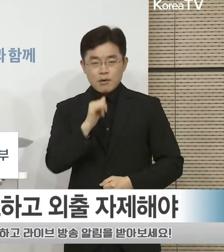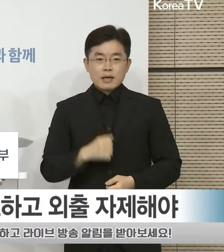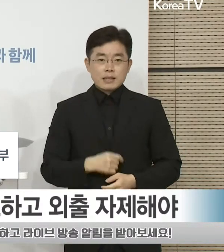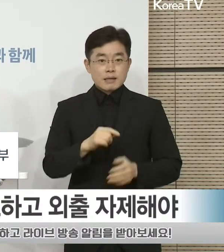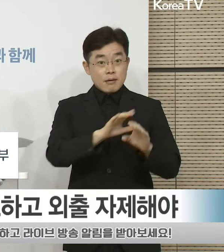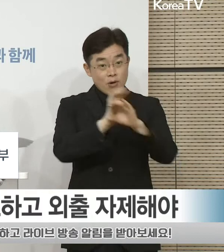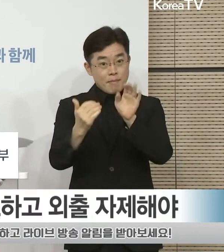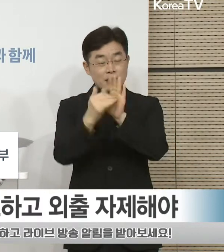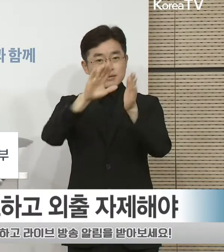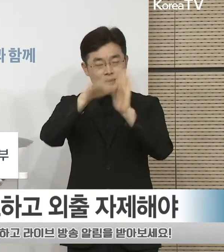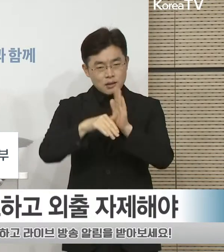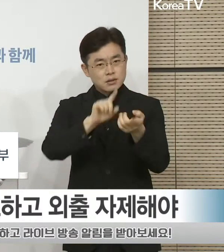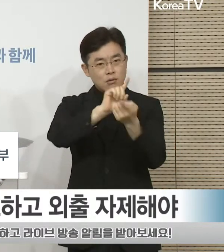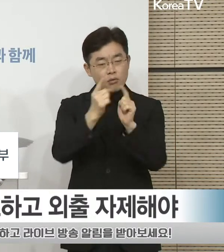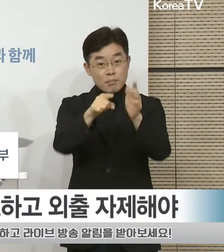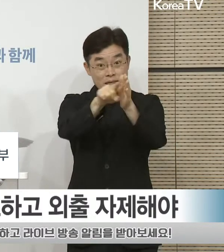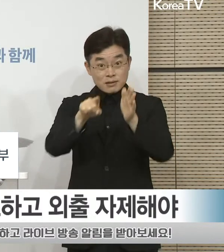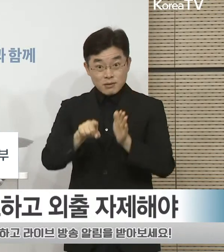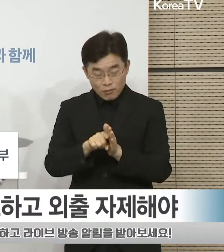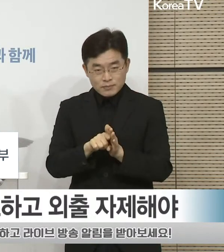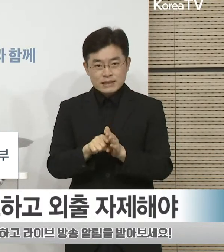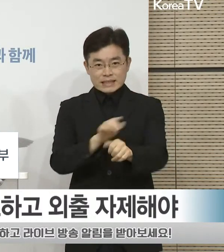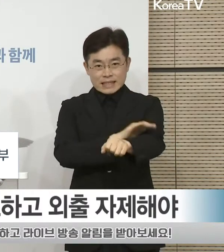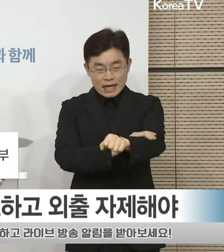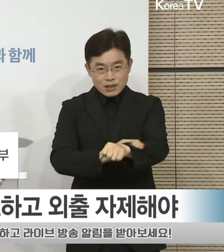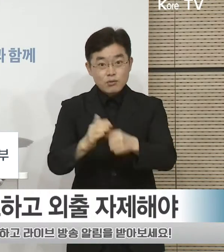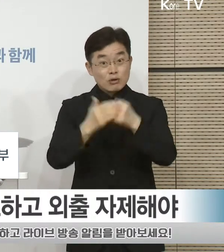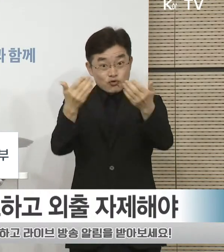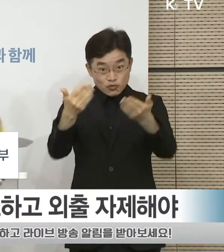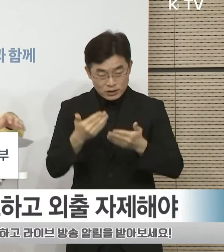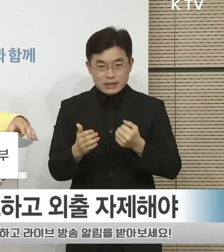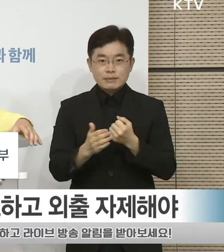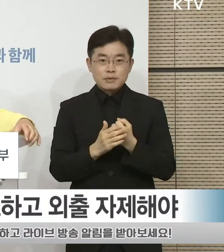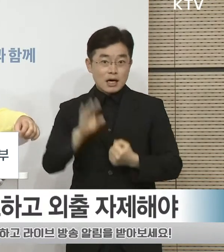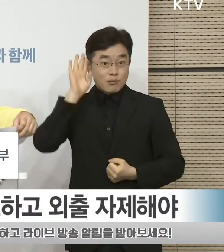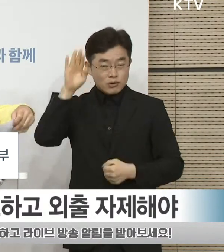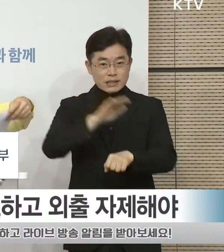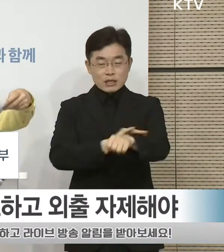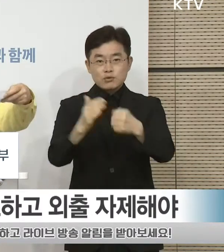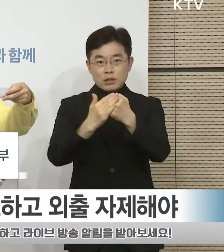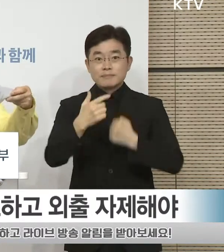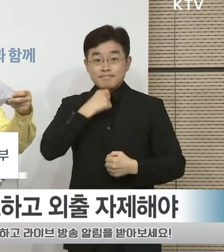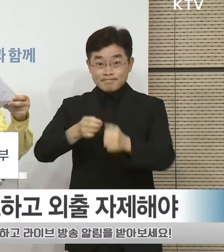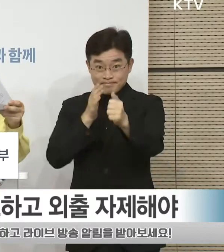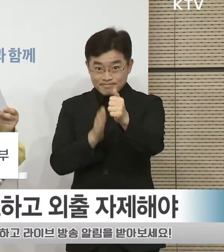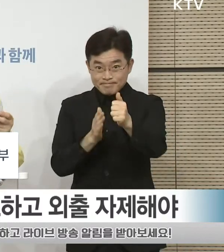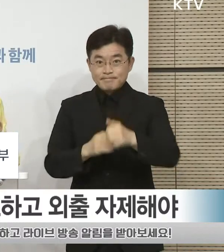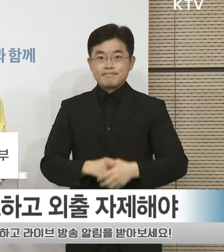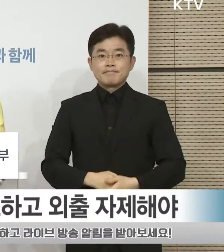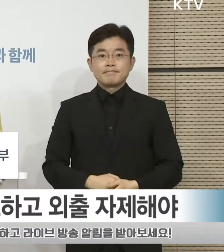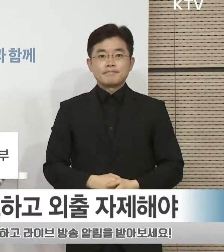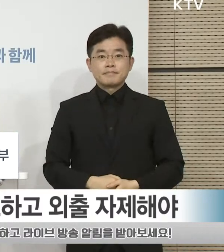힘을 내어 주실 것을 절실히 부탁드립니다. 감사합니다. 네 지금부터 질의응답 시간을 가지겠습니다.